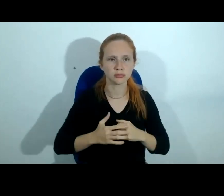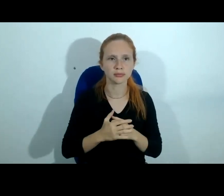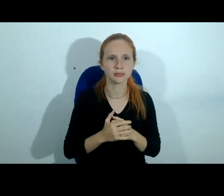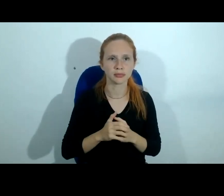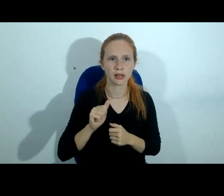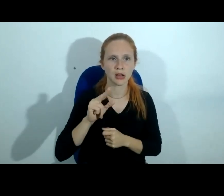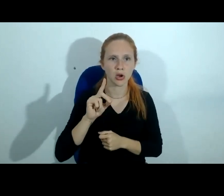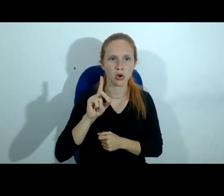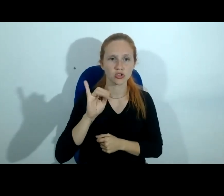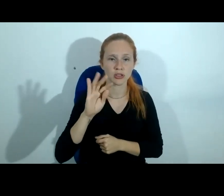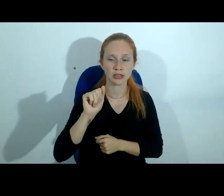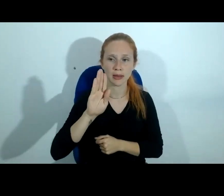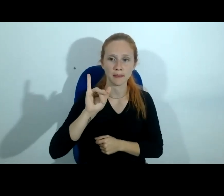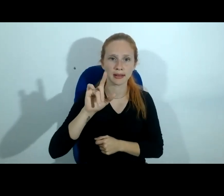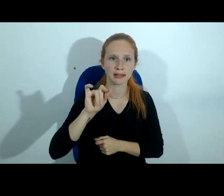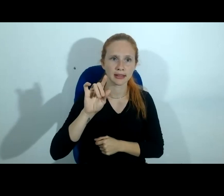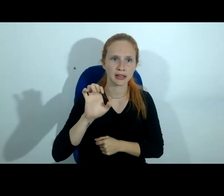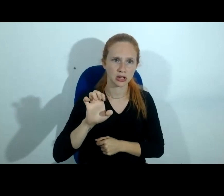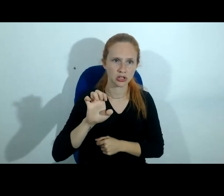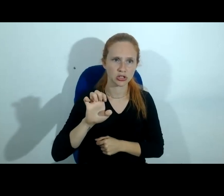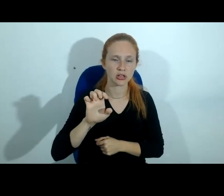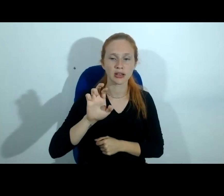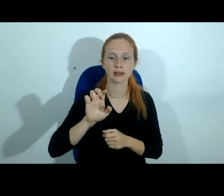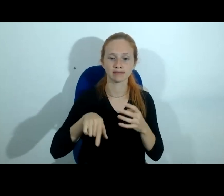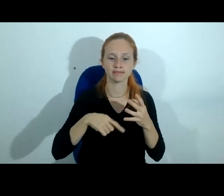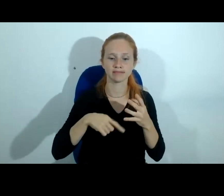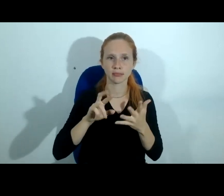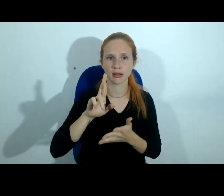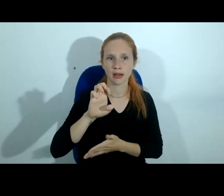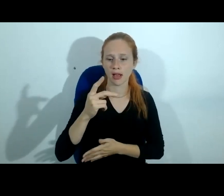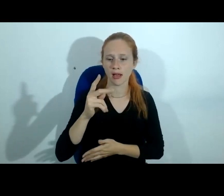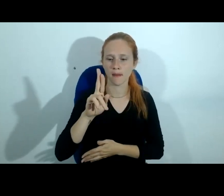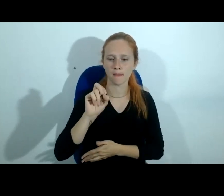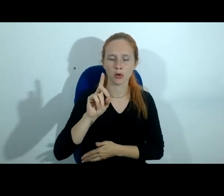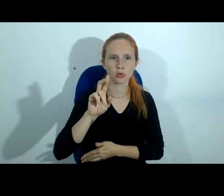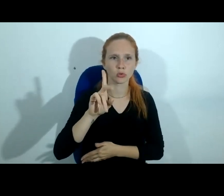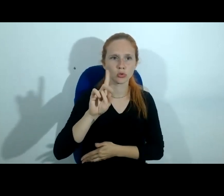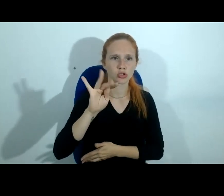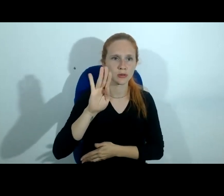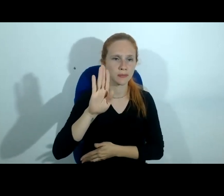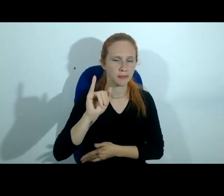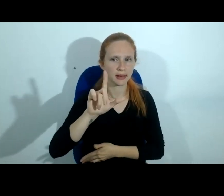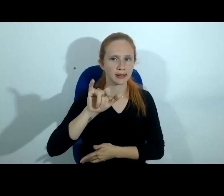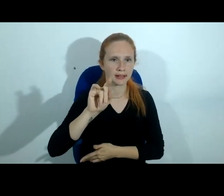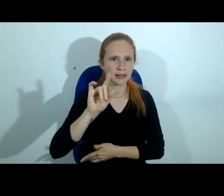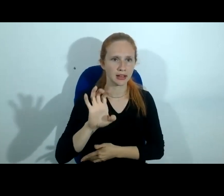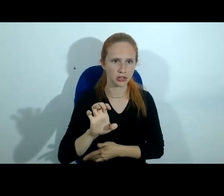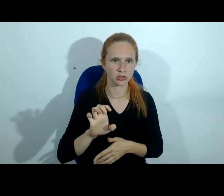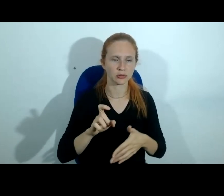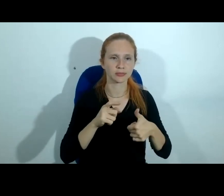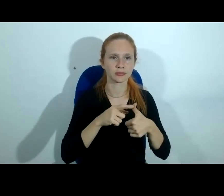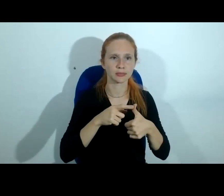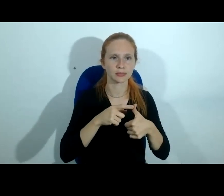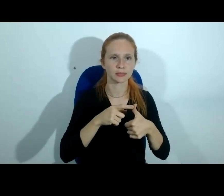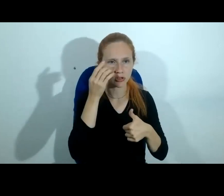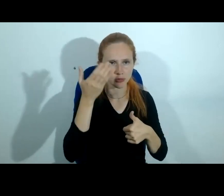auditabilidade e finalmente a reprodutibilidade da prova digital em breves palavras autenticidade a prova